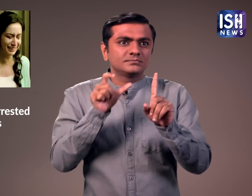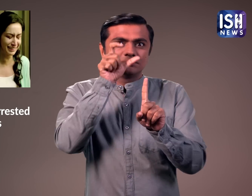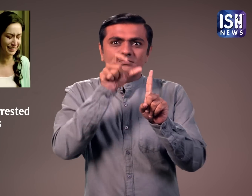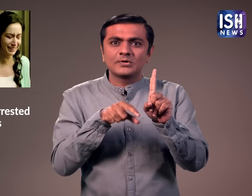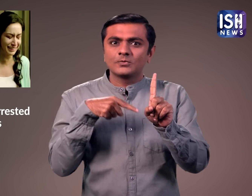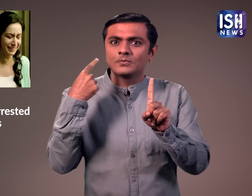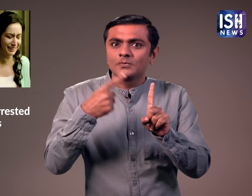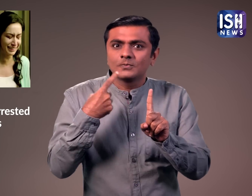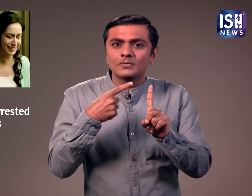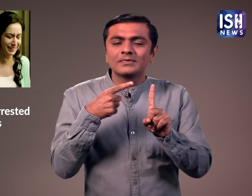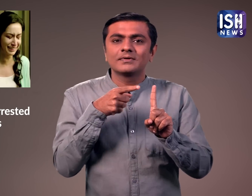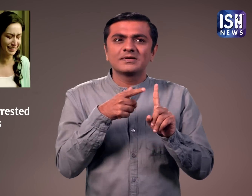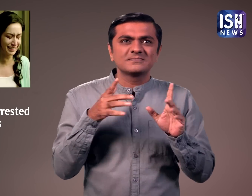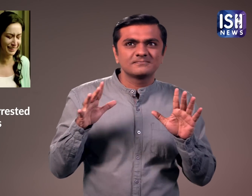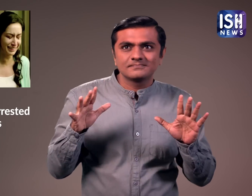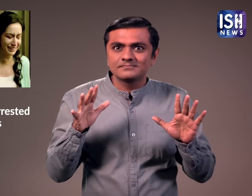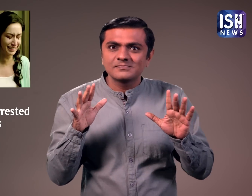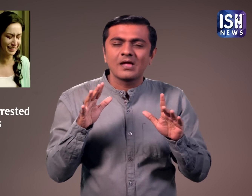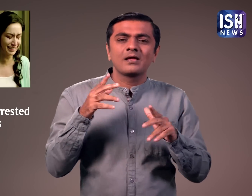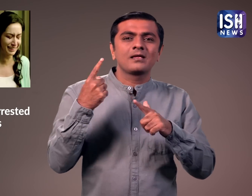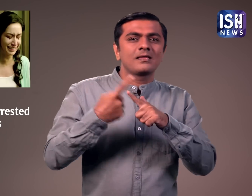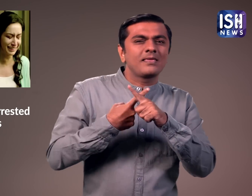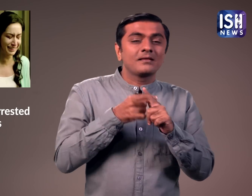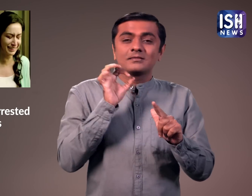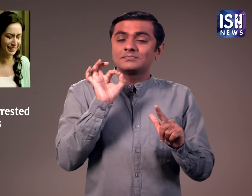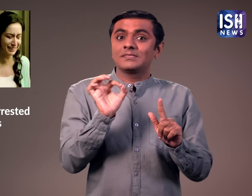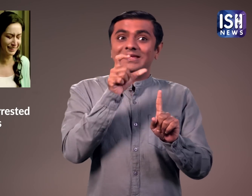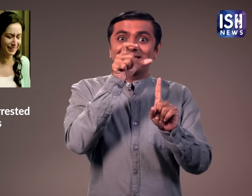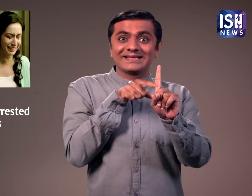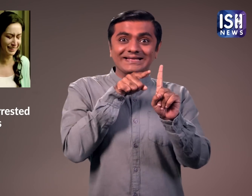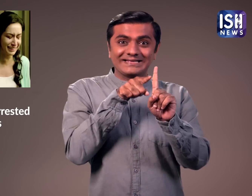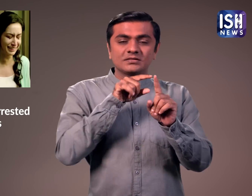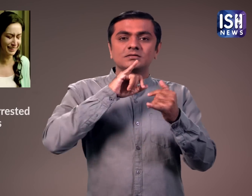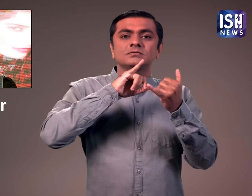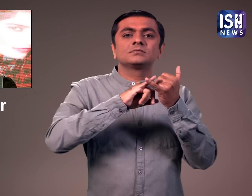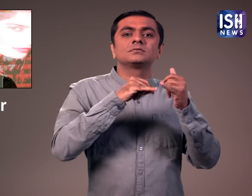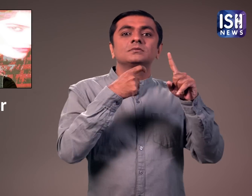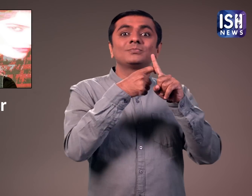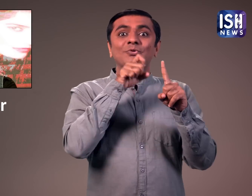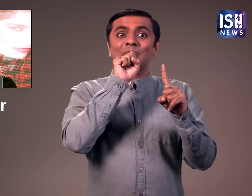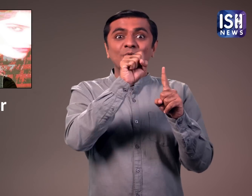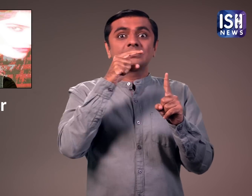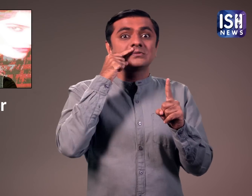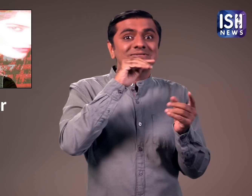के बेटे सिदान कपूर को ड्रक्स लेने के आरोप में गिरफतार किया गया है